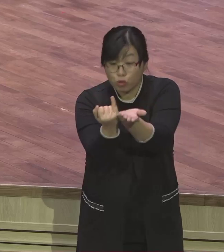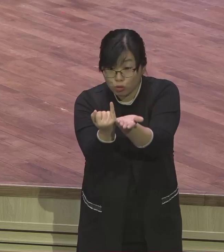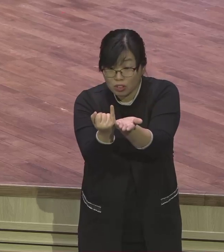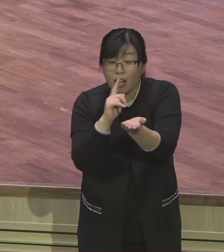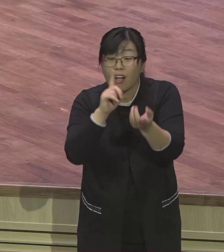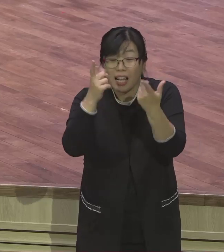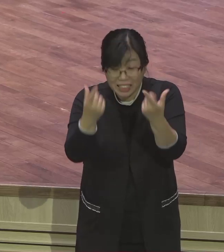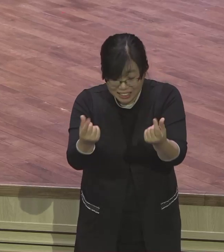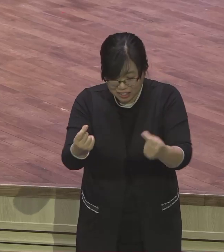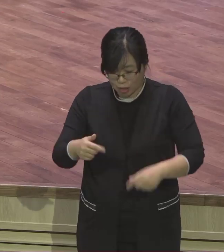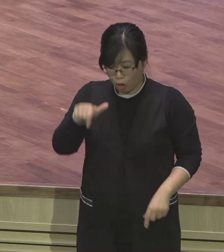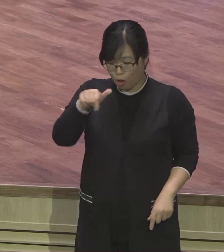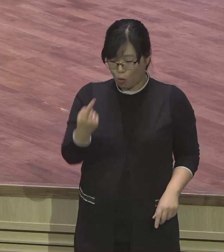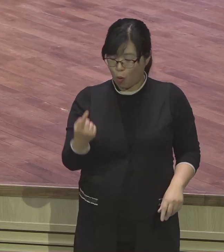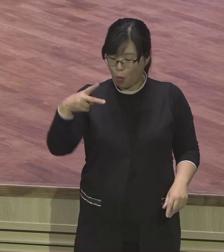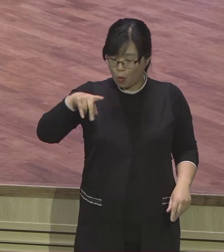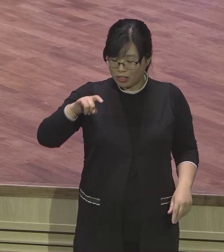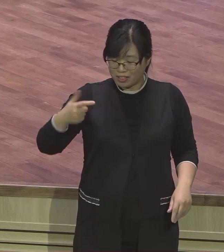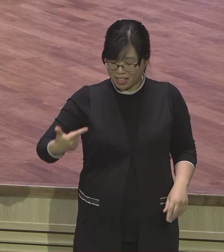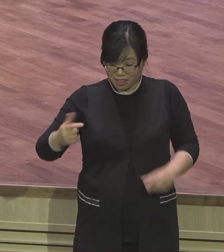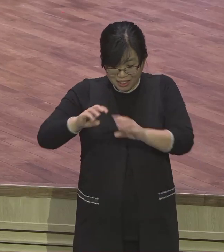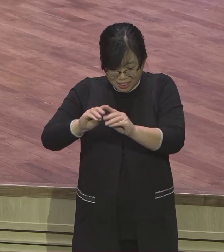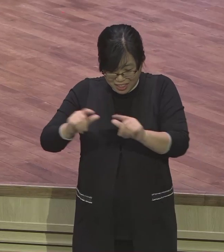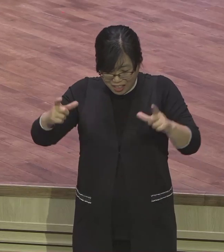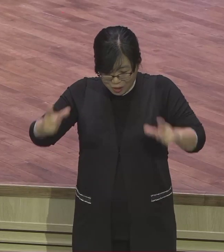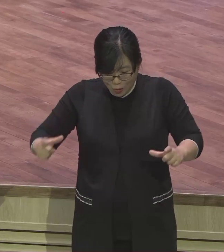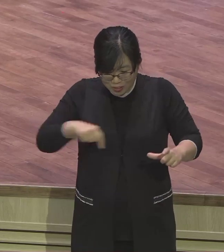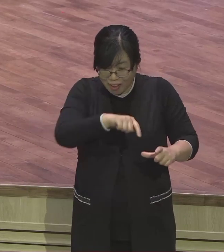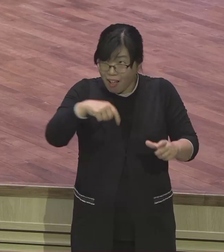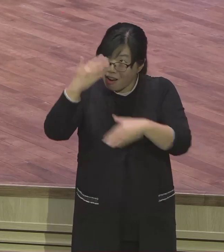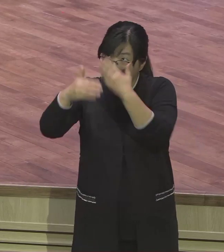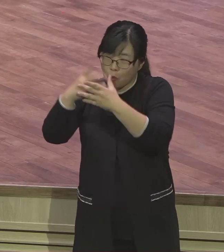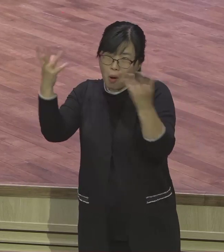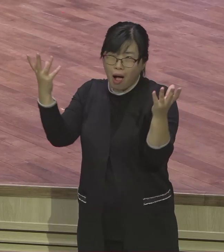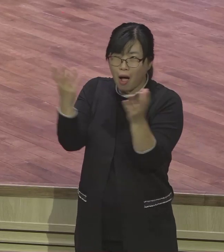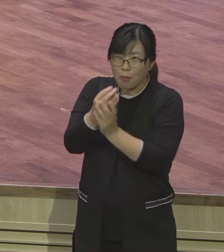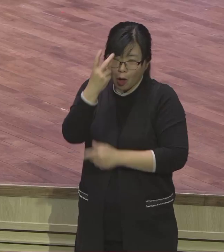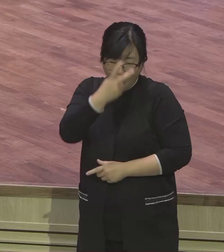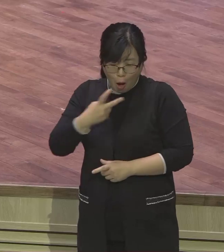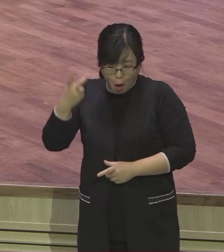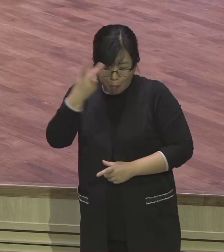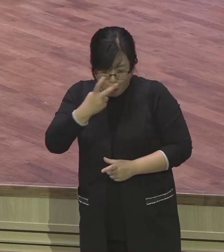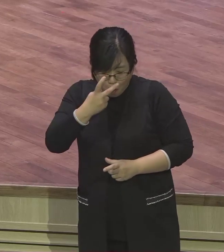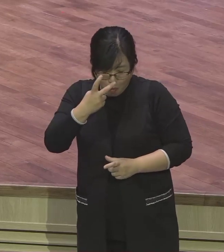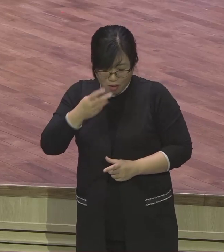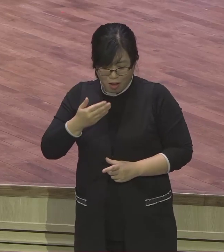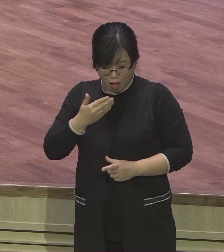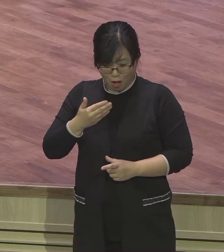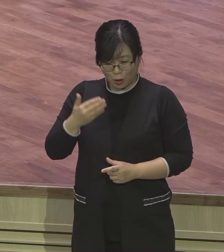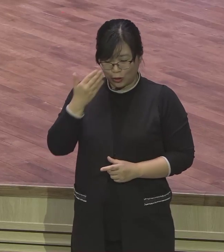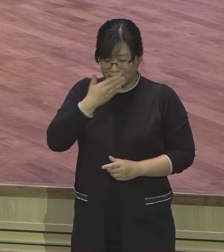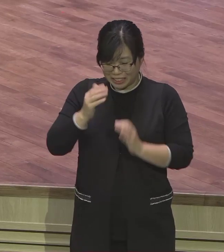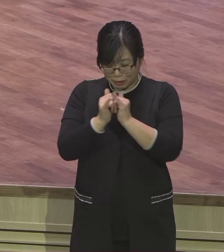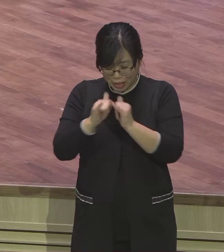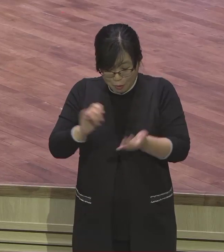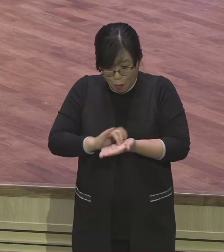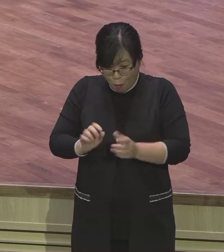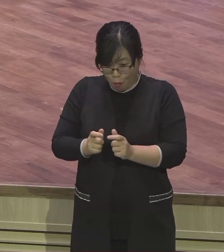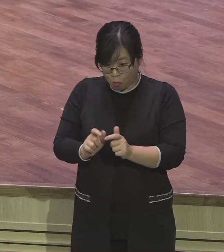연약한 복음은 다 치유되고 이 영원교회 안에만 들어오면 모든 것이 회복돼 영육관의